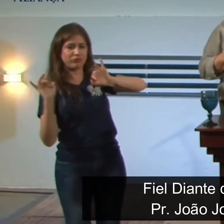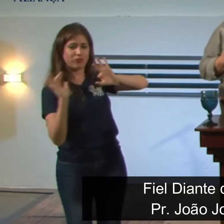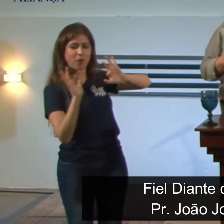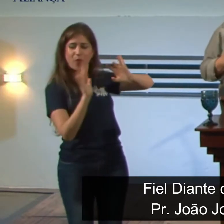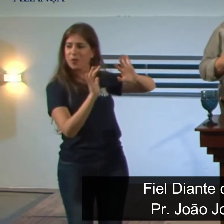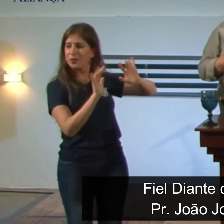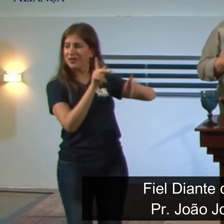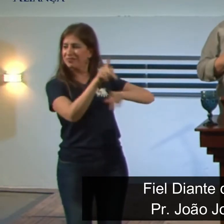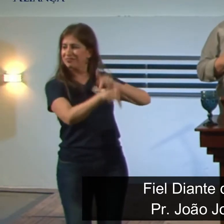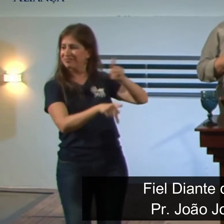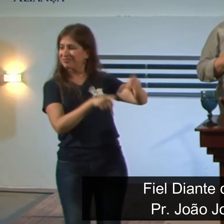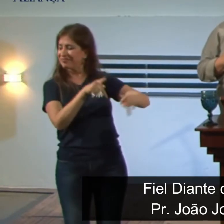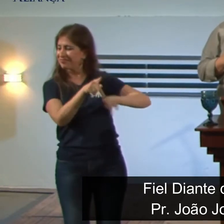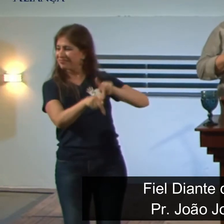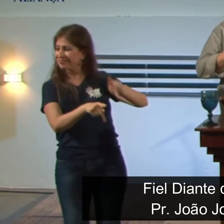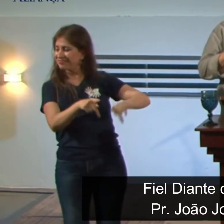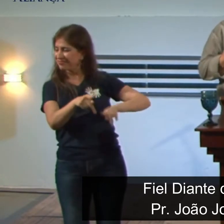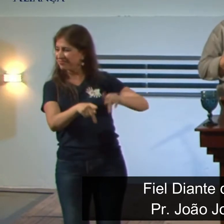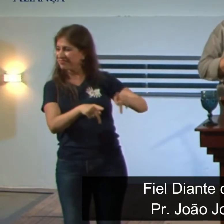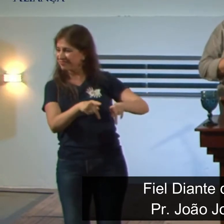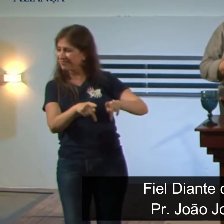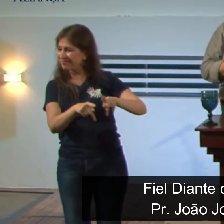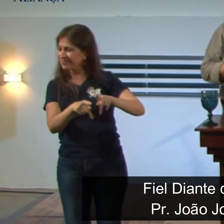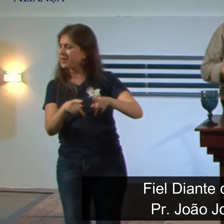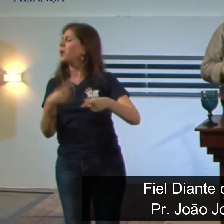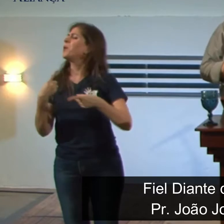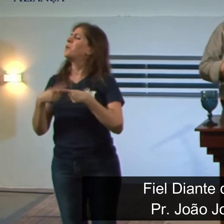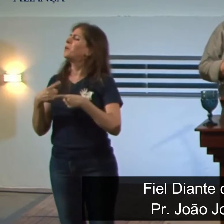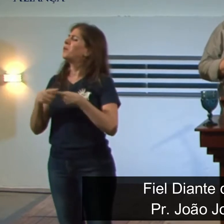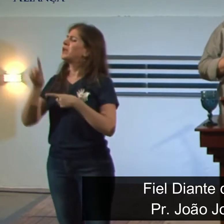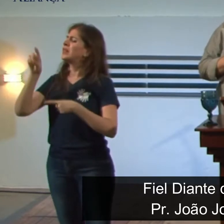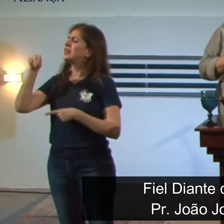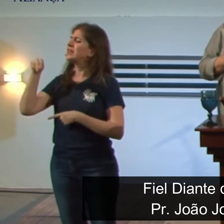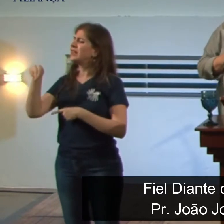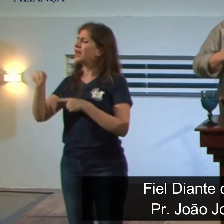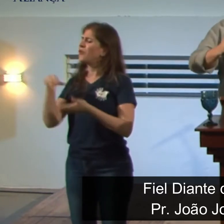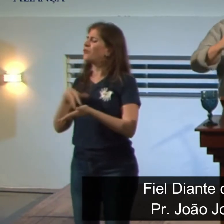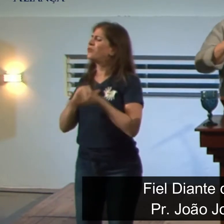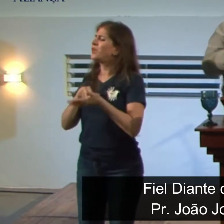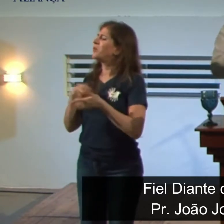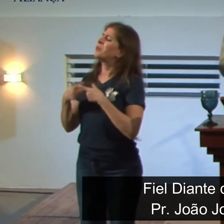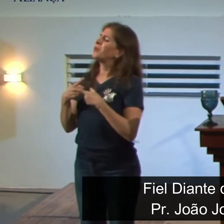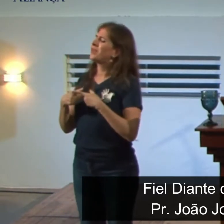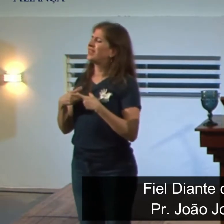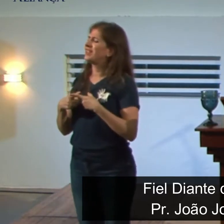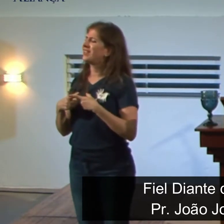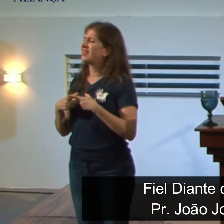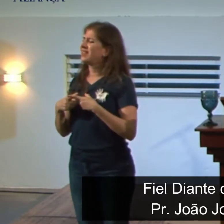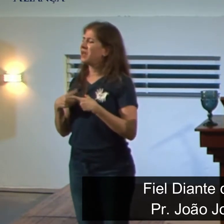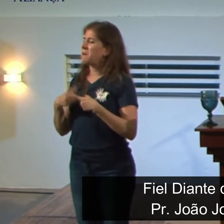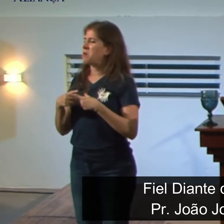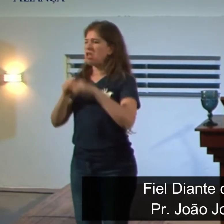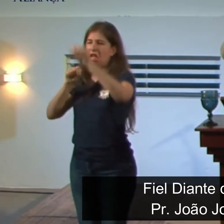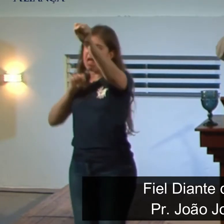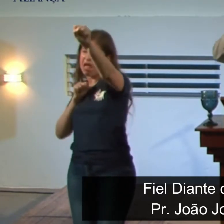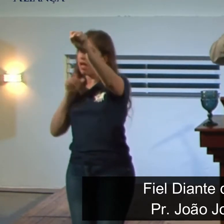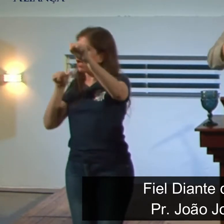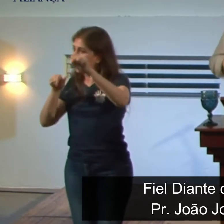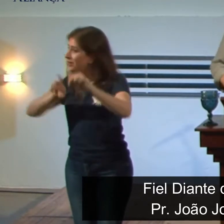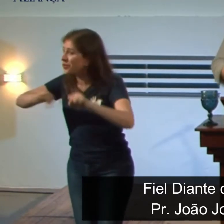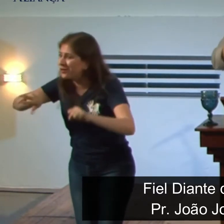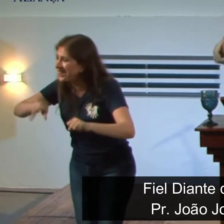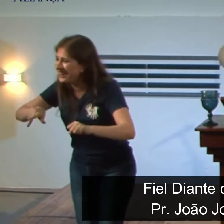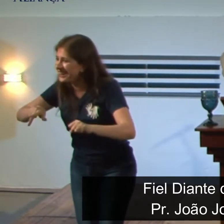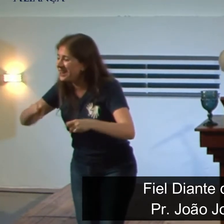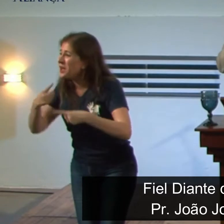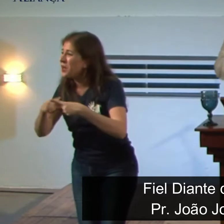Agora, o mais interessante aqui, você sabe por que Daniel permaneceu firme? Não era simplesmente que Daniel era um super-homem, não, mas é porque